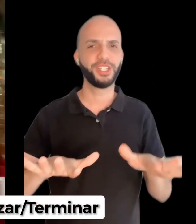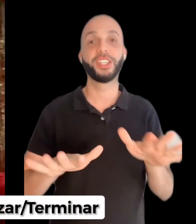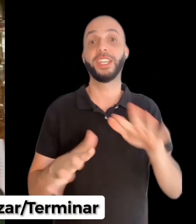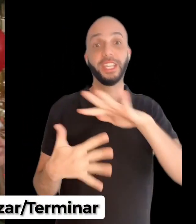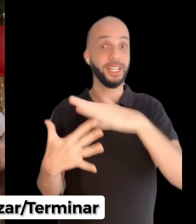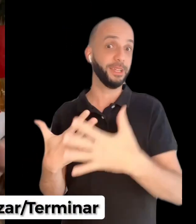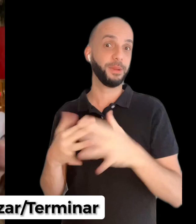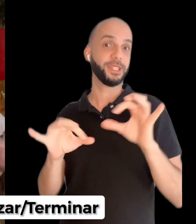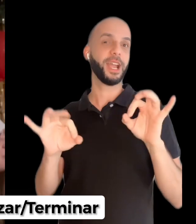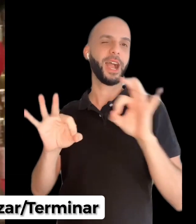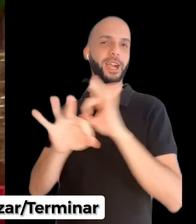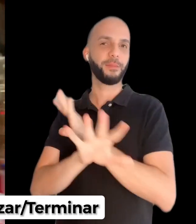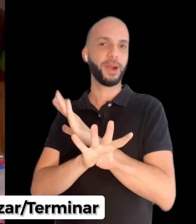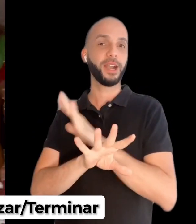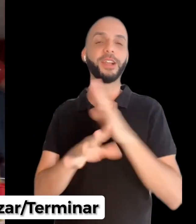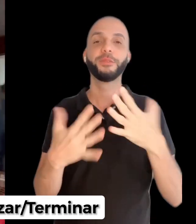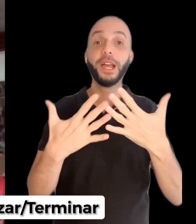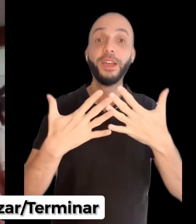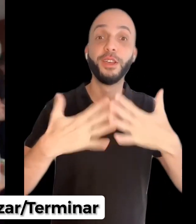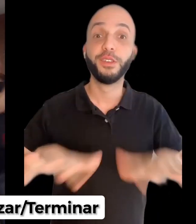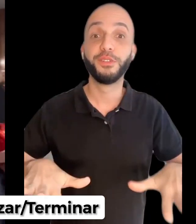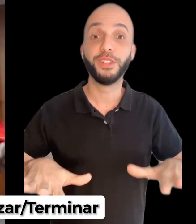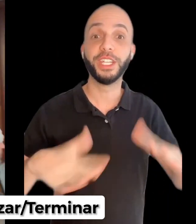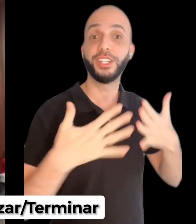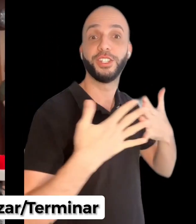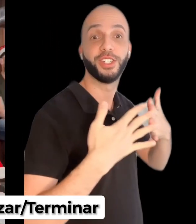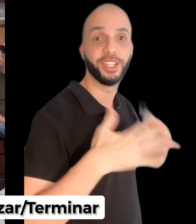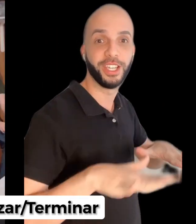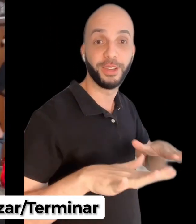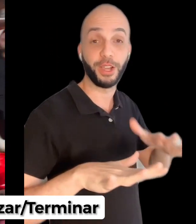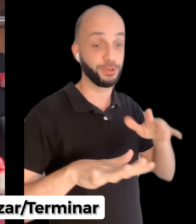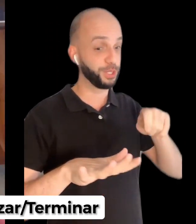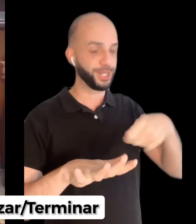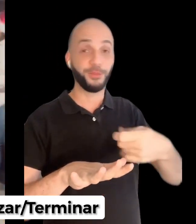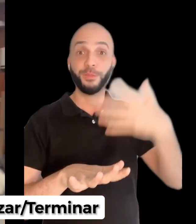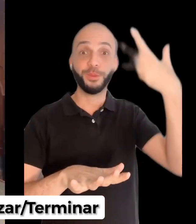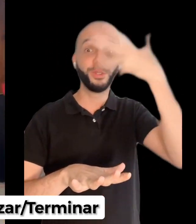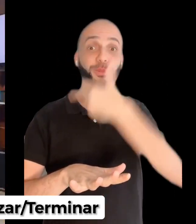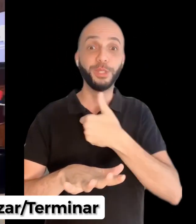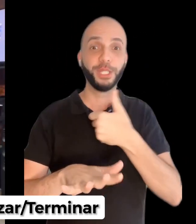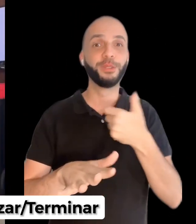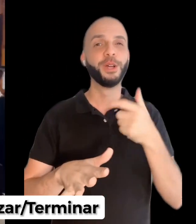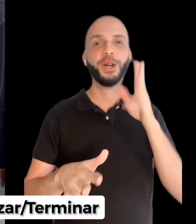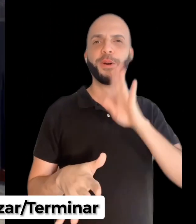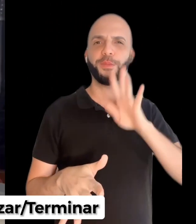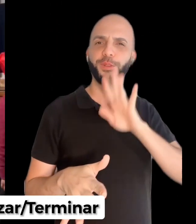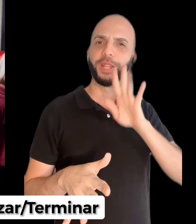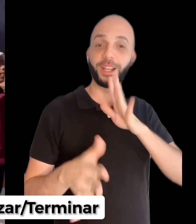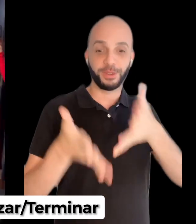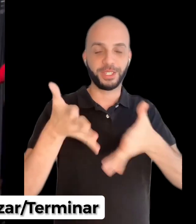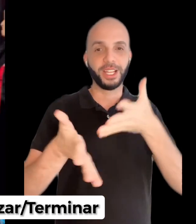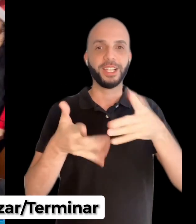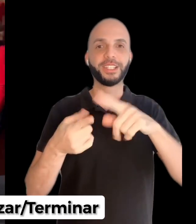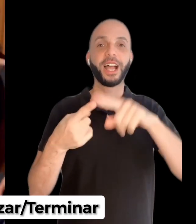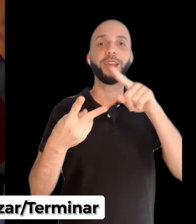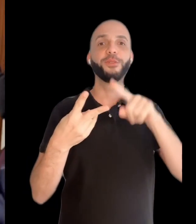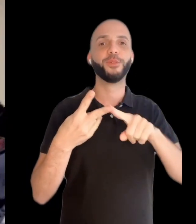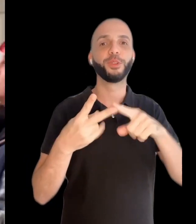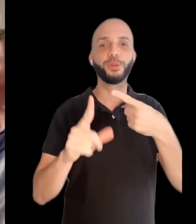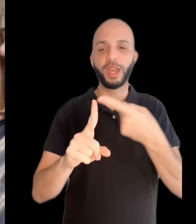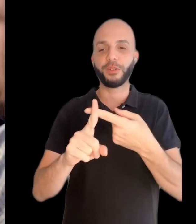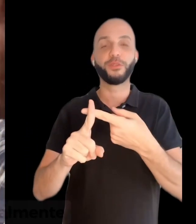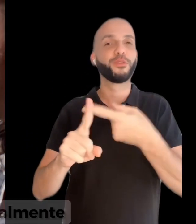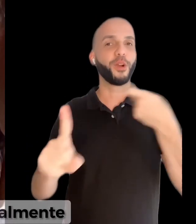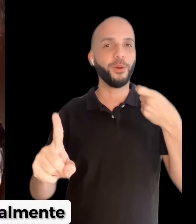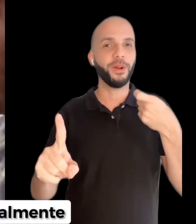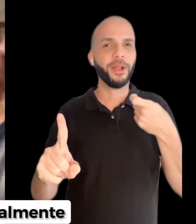finish, que em libras é acabar, né, finish. Eu acho um sinal muito bonito, muito legal de sinalizar. E